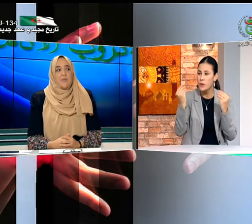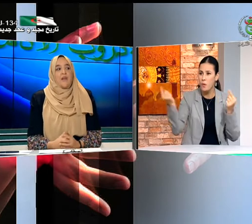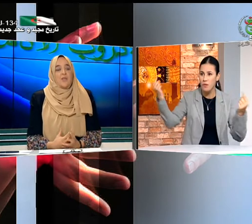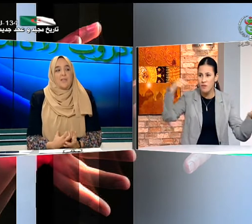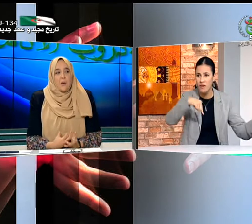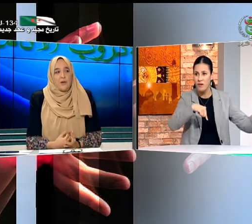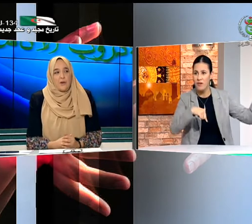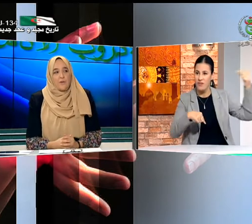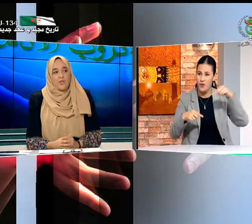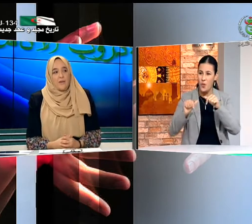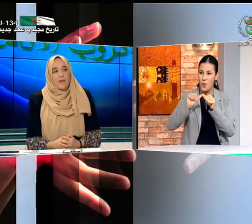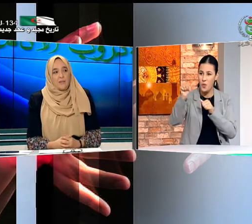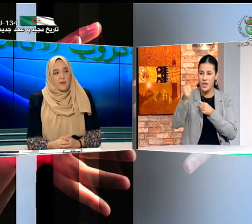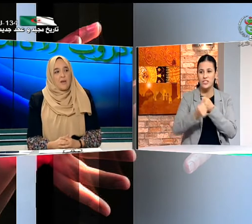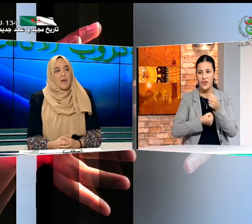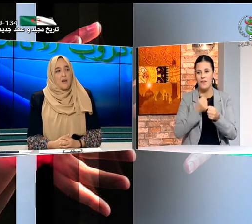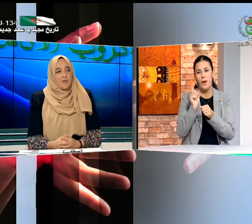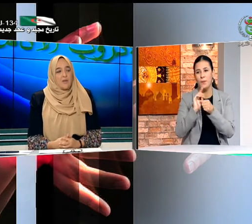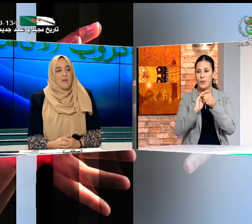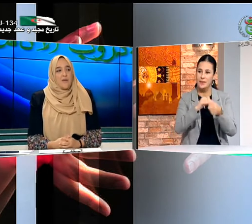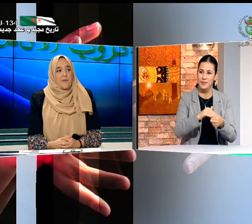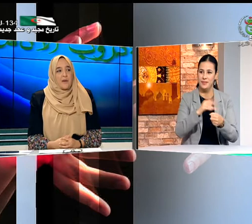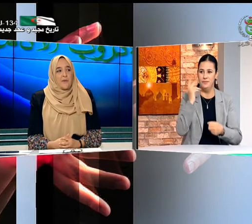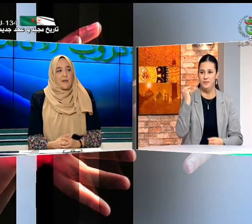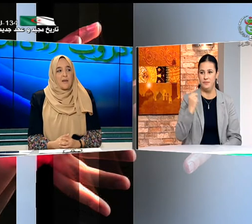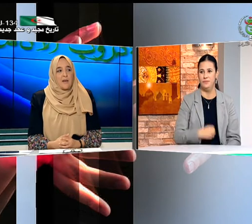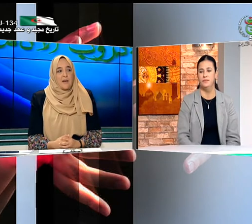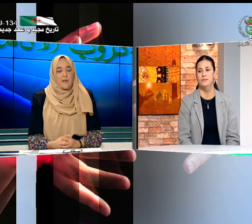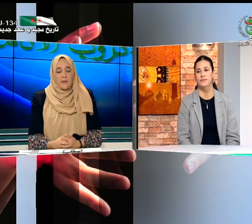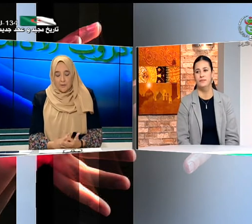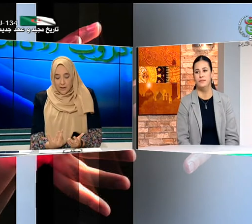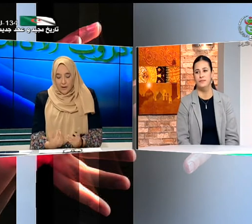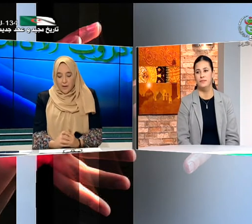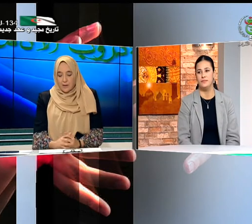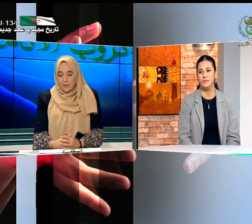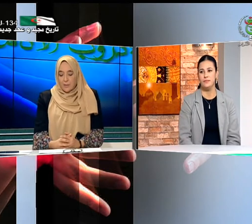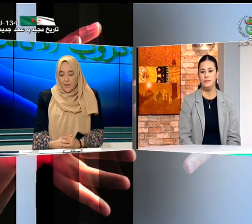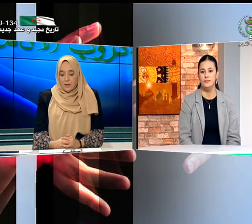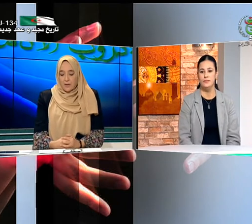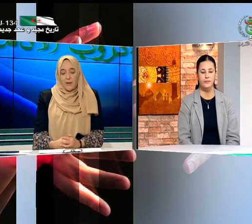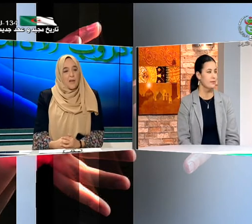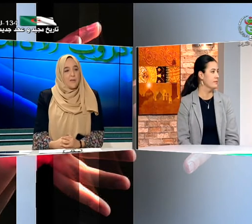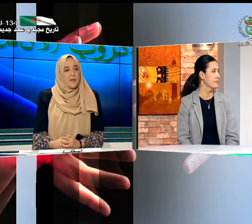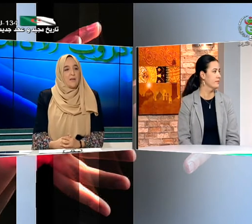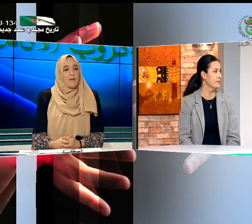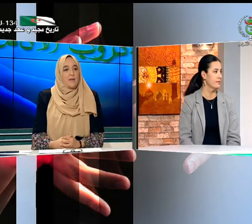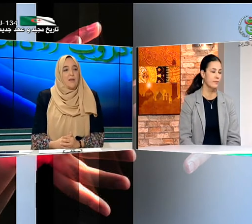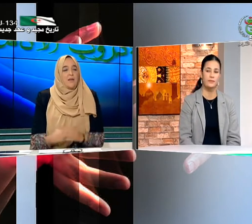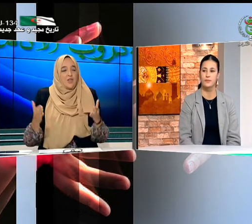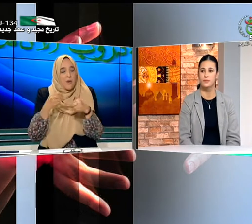أجل استقبال عفوا جميع الأطفال الصم فهي غير غير كافية لجمع